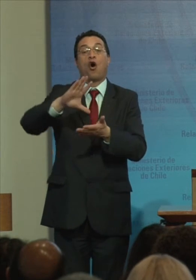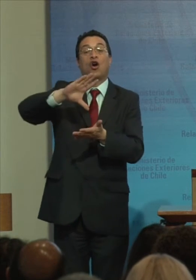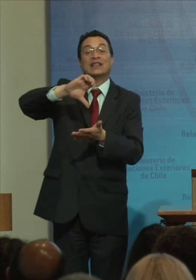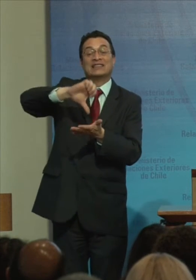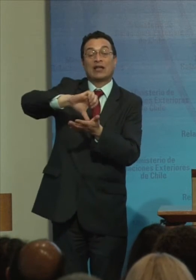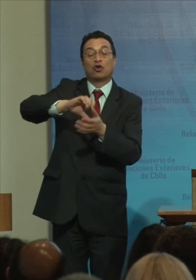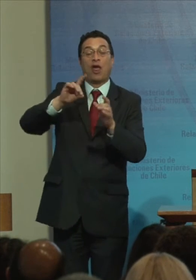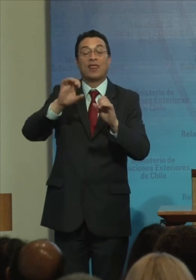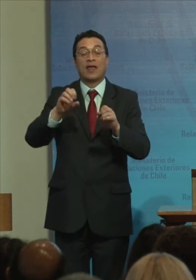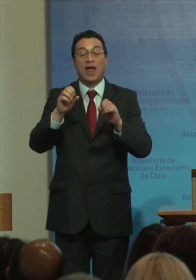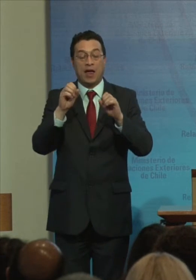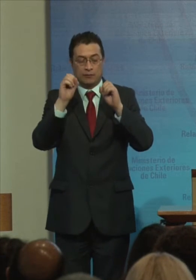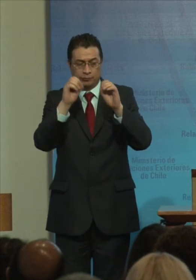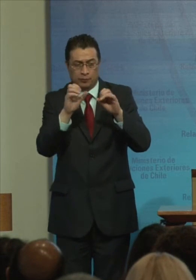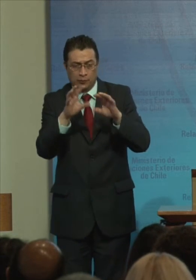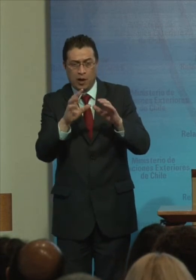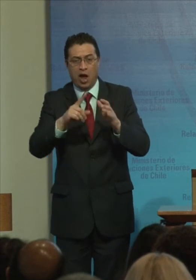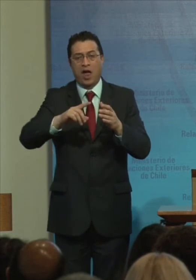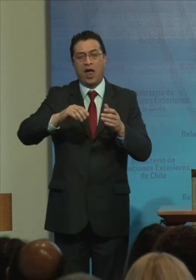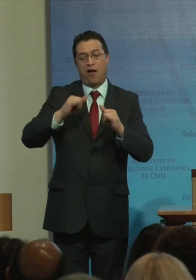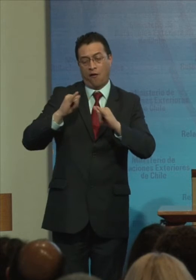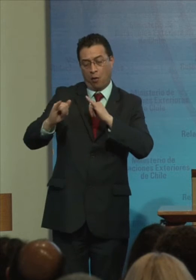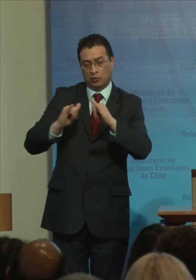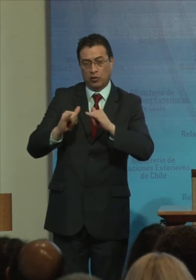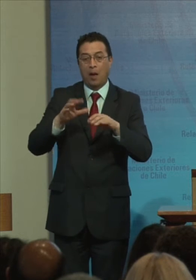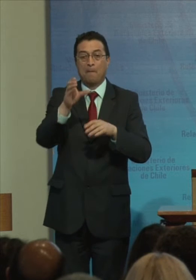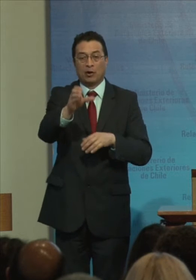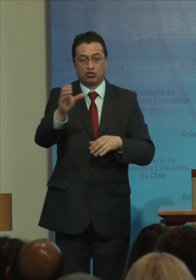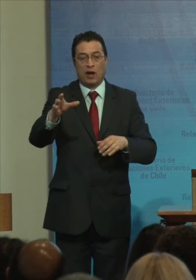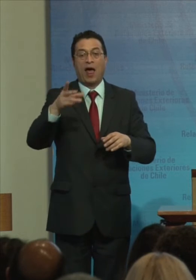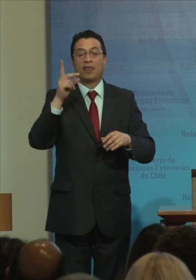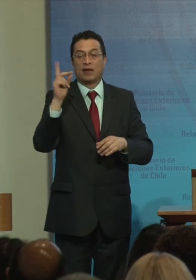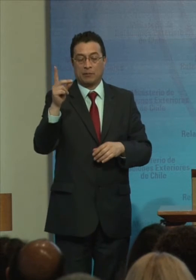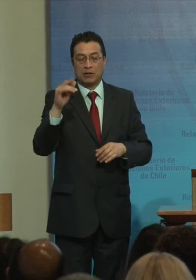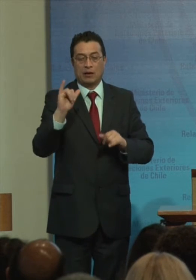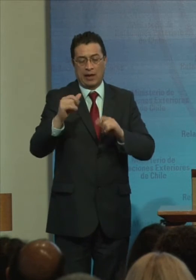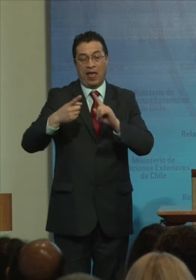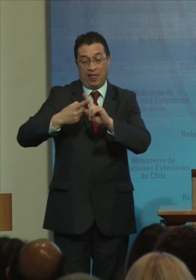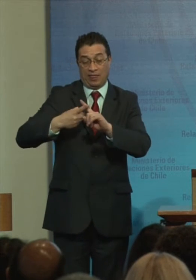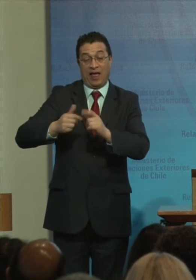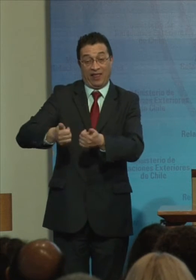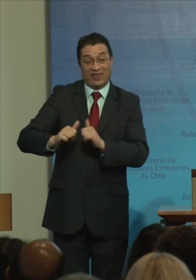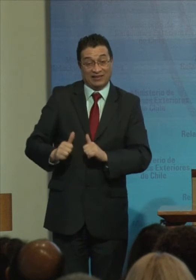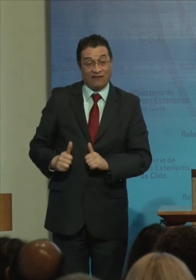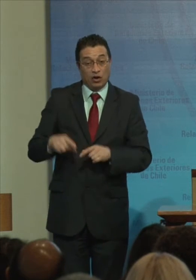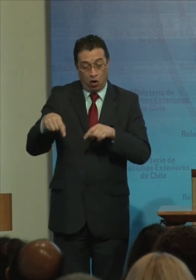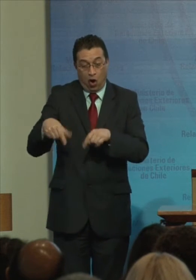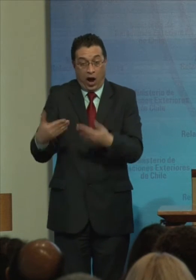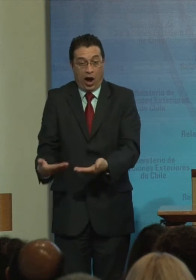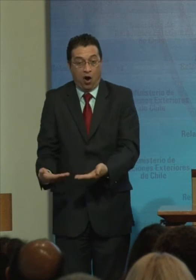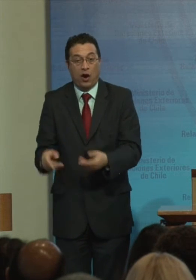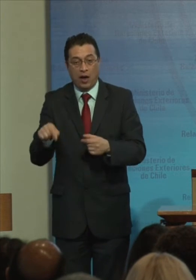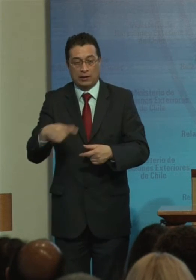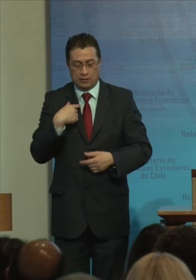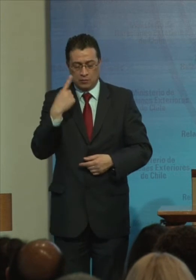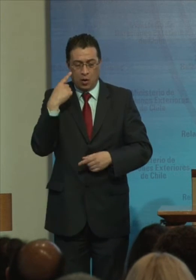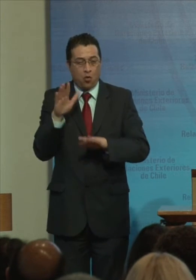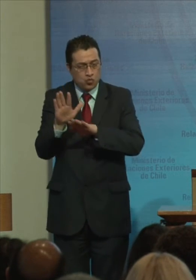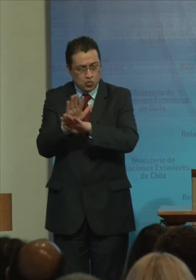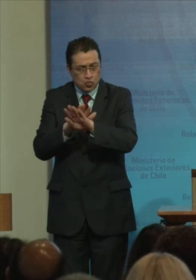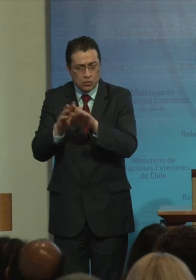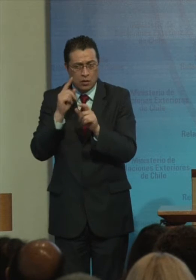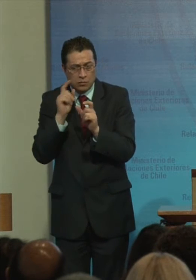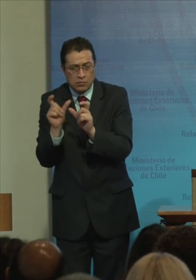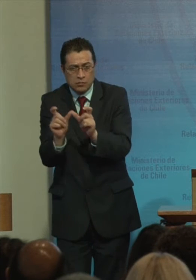capacitación De informática En instituciones De personas De Con discapacidad El desafío Ahora Es velar Para que los